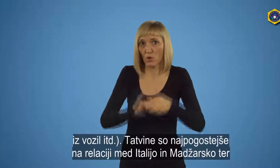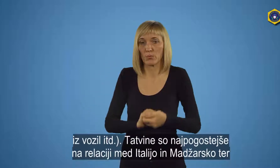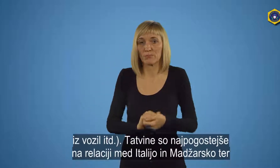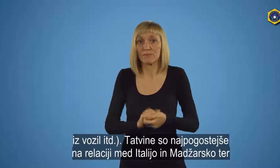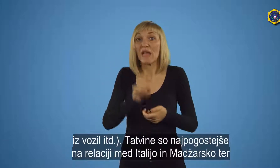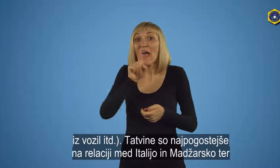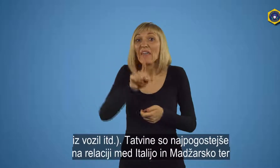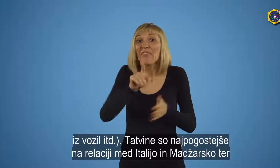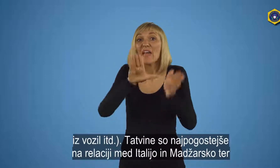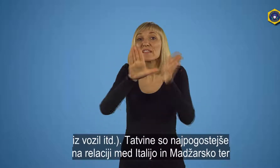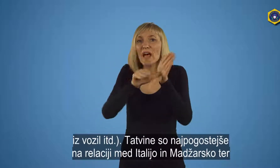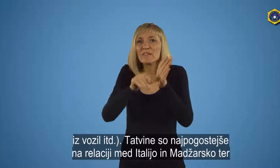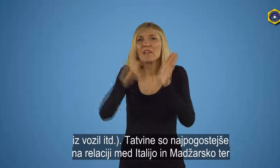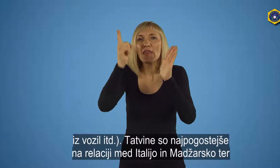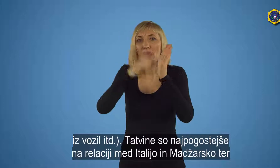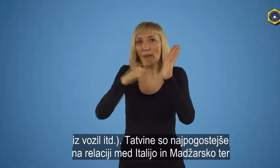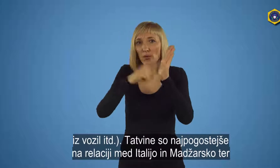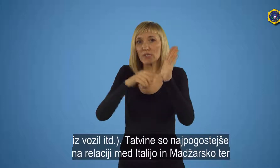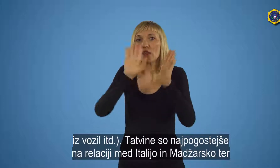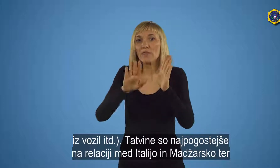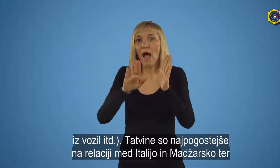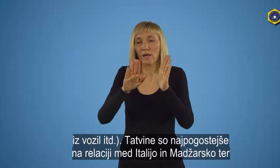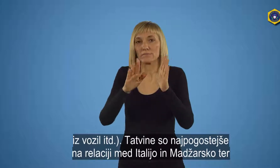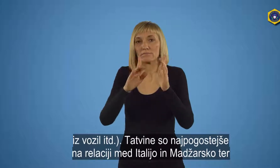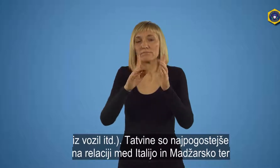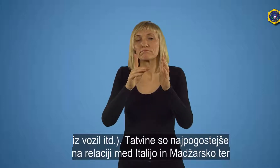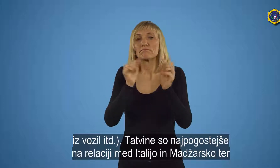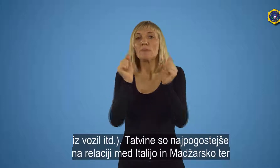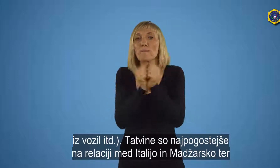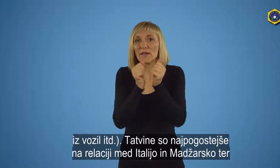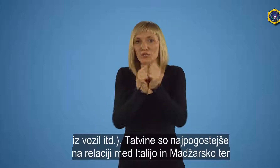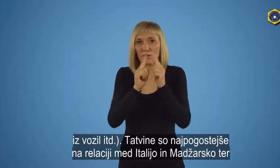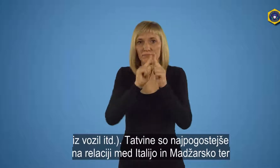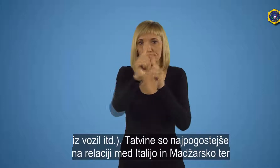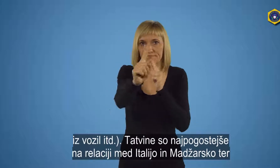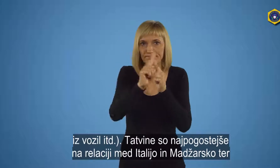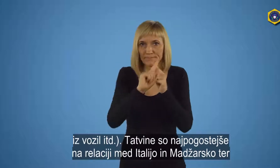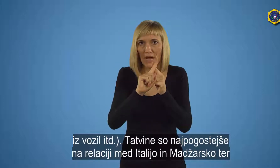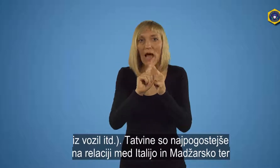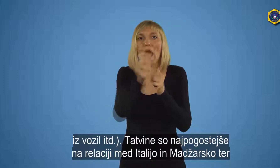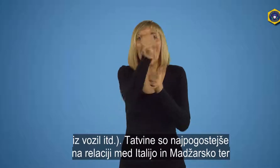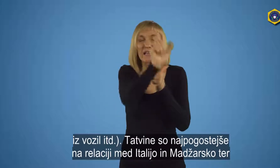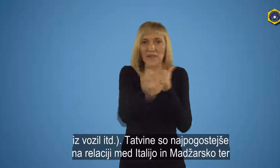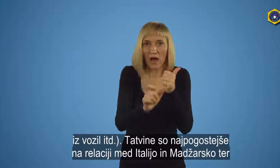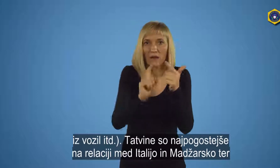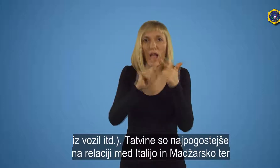Tatvine so najpogostejše na relaciji med Italijo in Mačarsko, ter Avstrijo in Hrvaško.